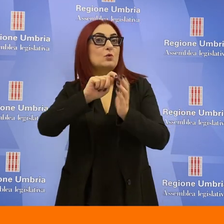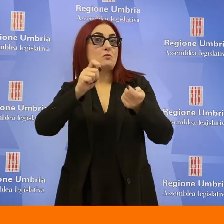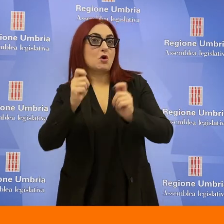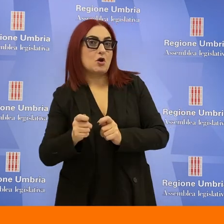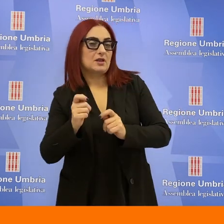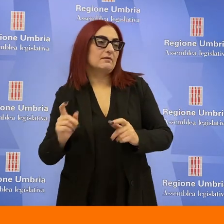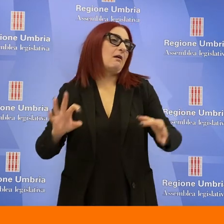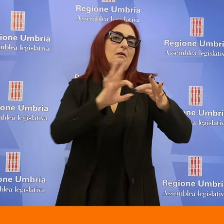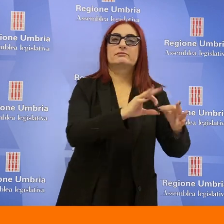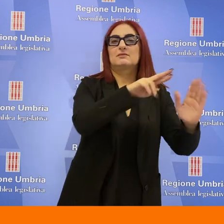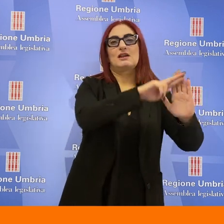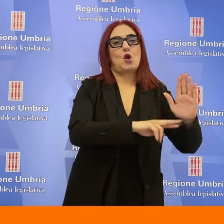apportate allo Statuto regionale.